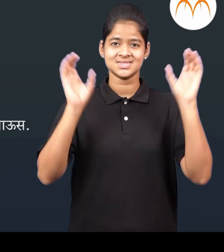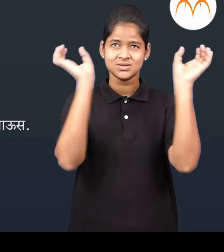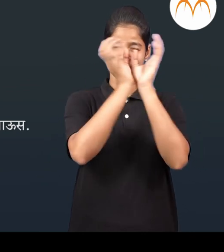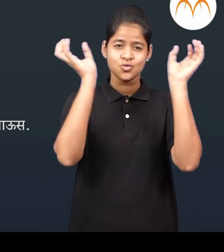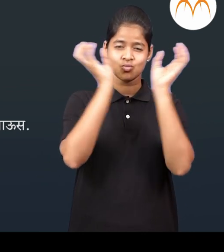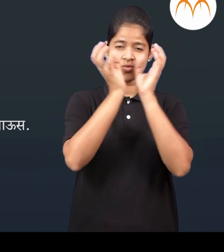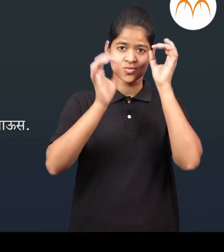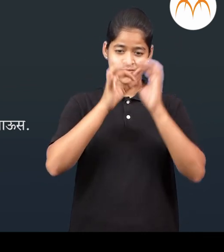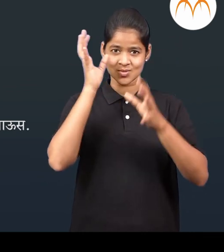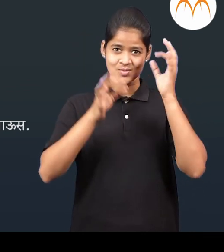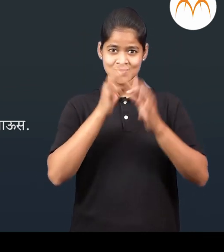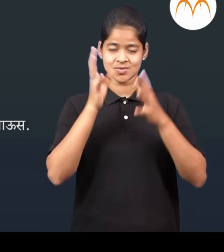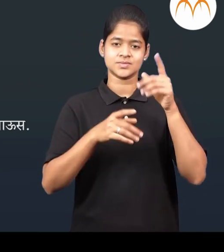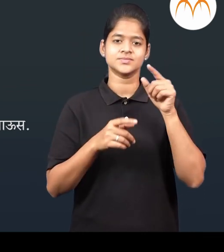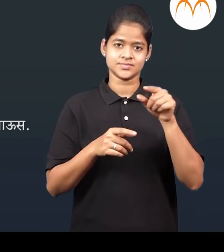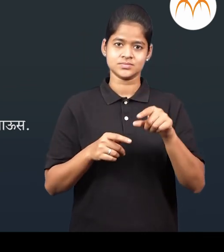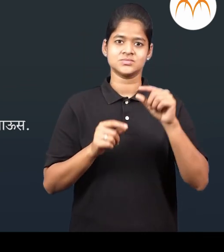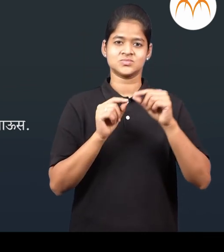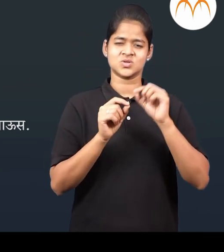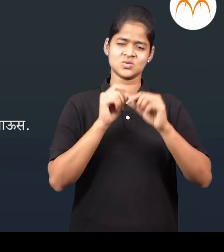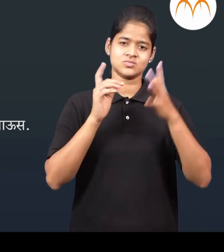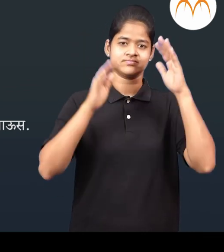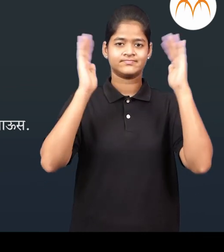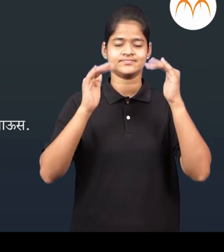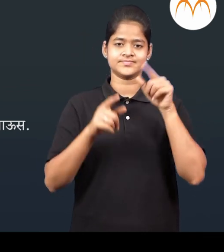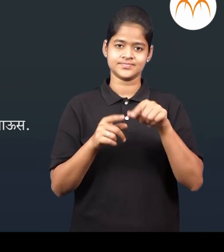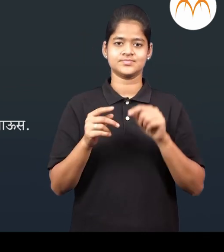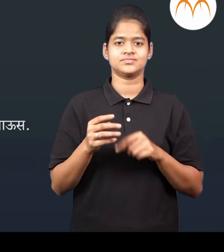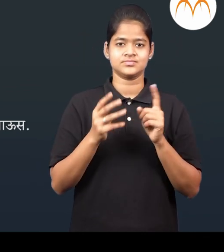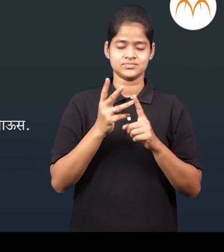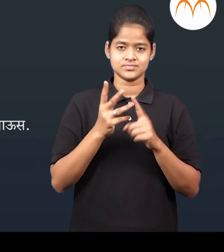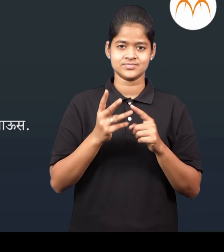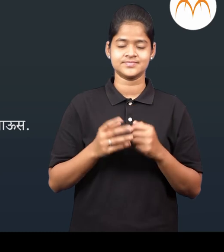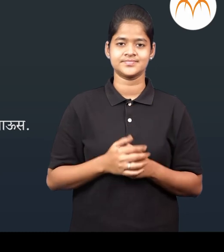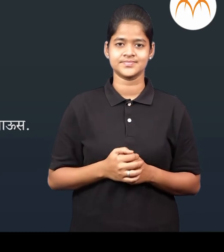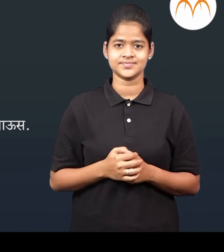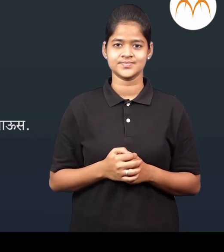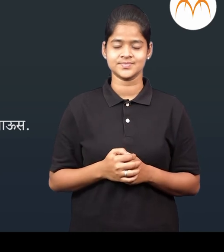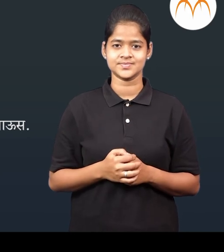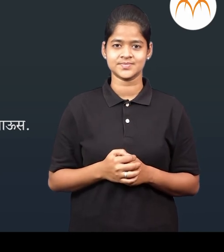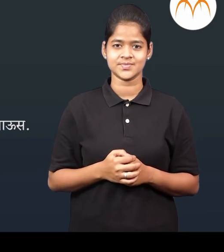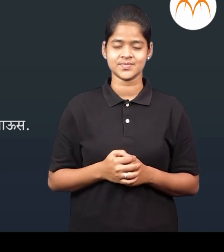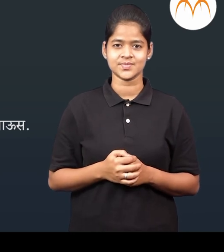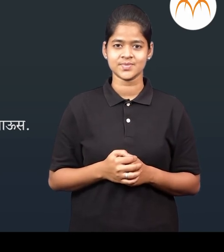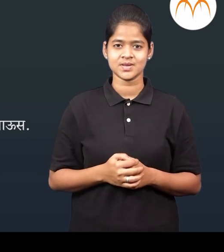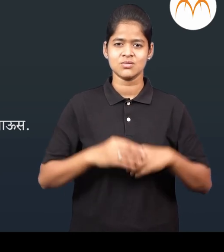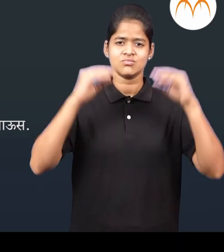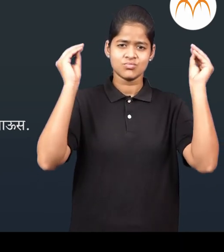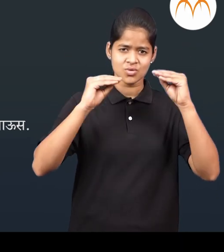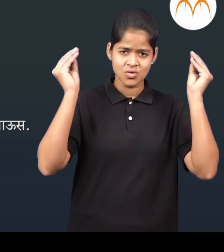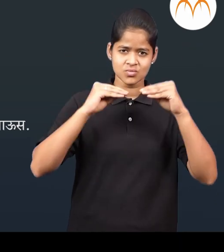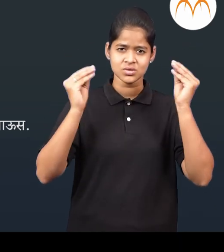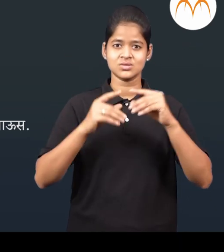दोन, ढगांचाक गडगडाटा सह, कड़कडनार्या विजान सह पड़नार पावश, तीन,